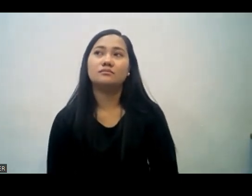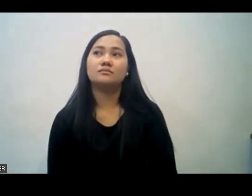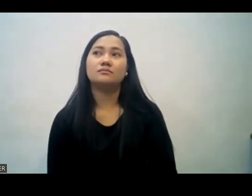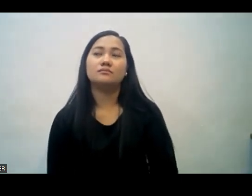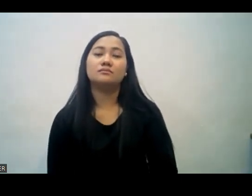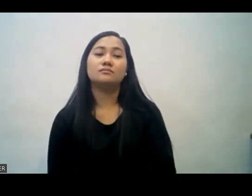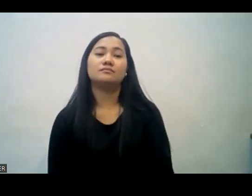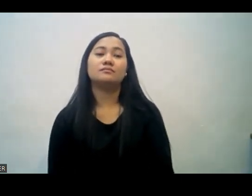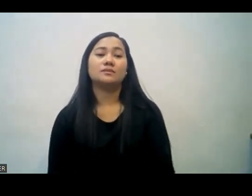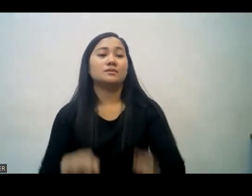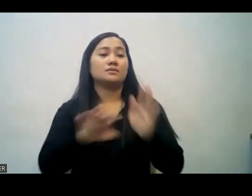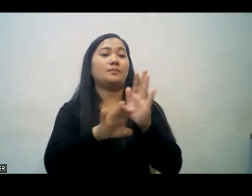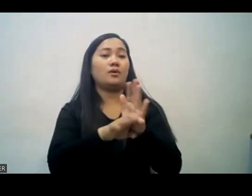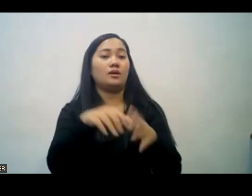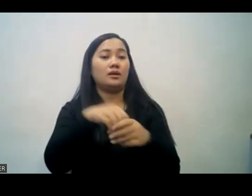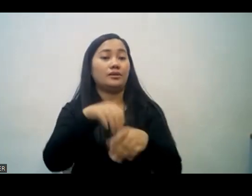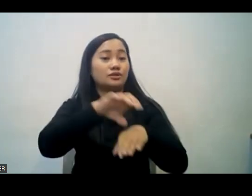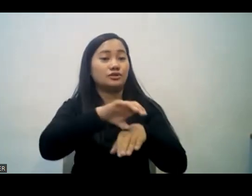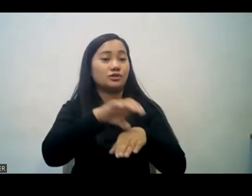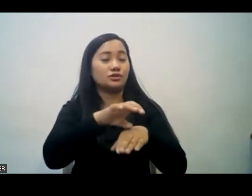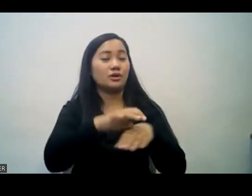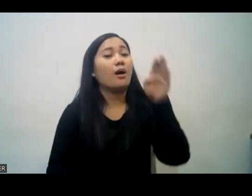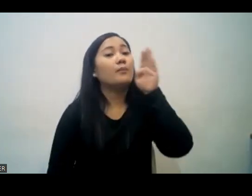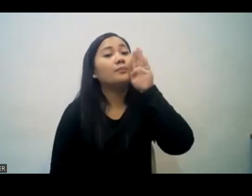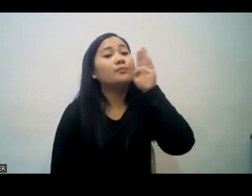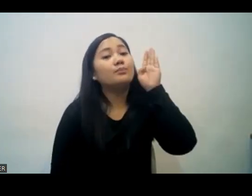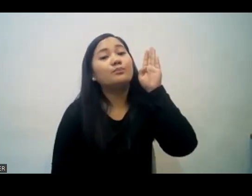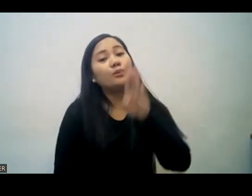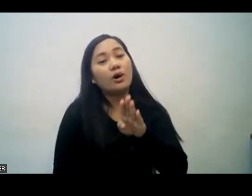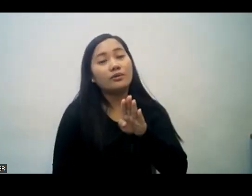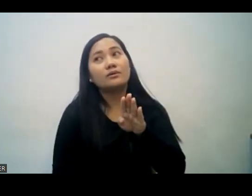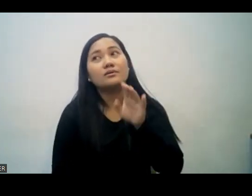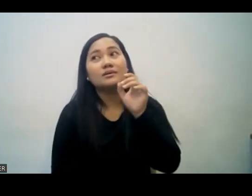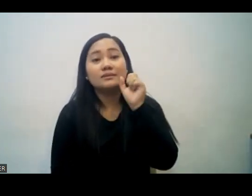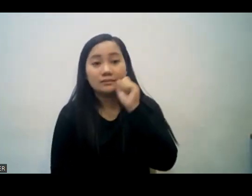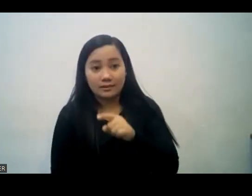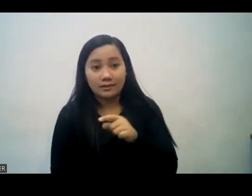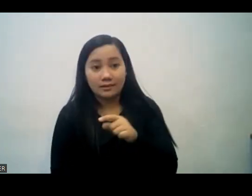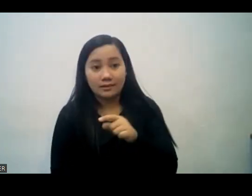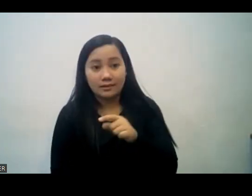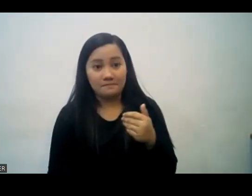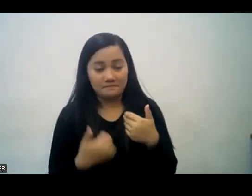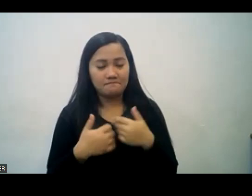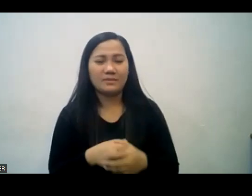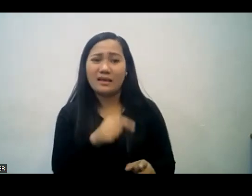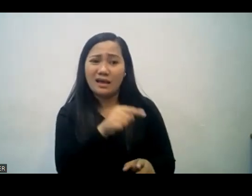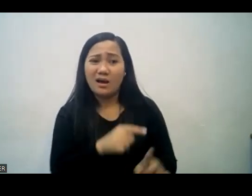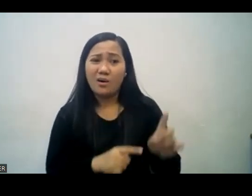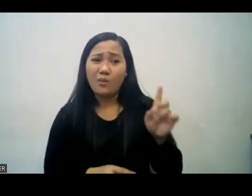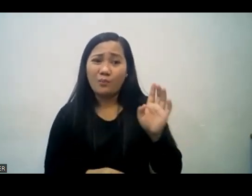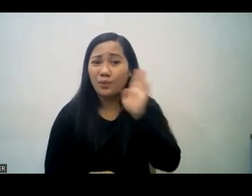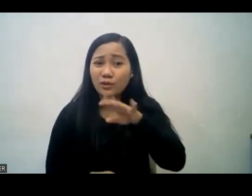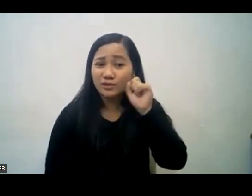their should bear their burdens kaya katulad po nito kapag meron isang brother o sister na